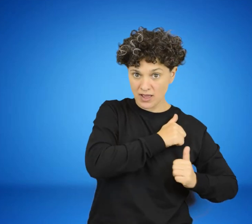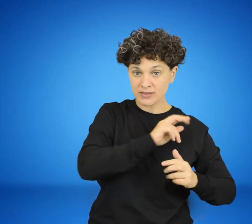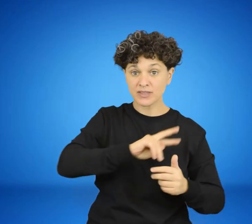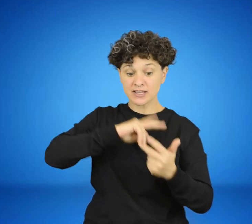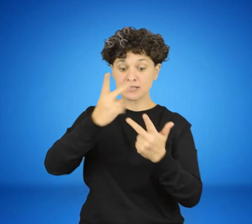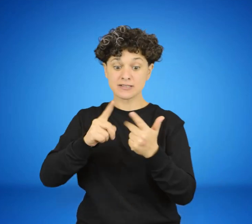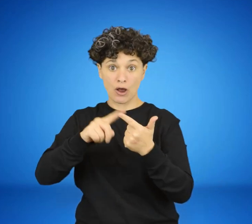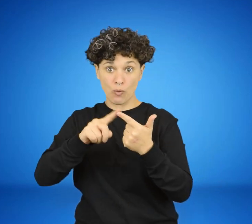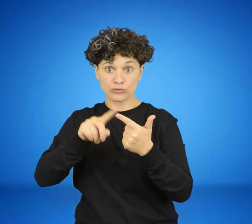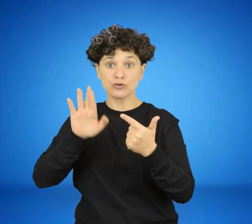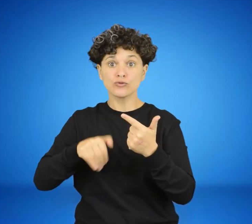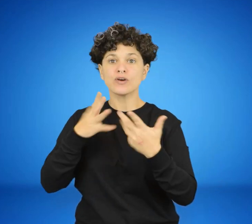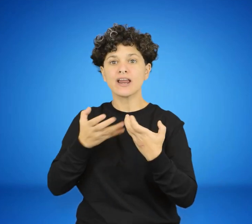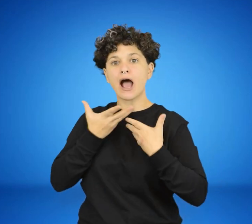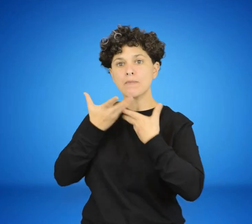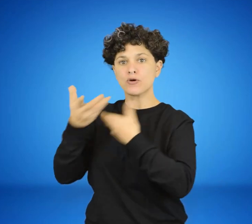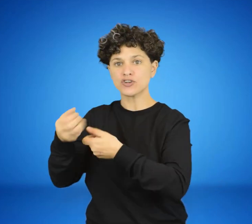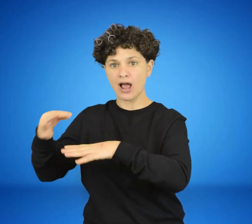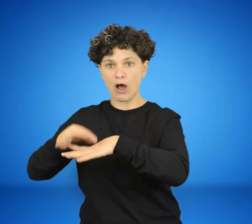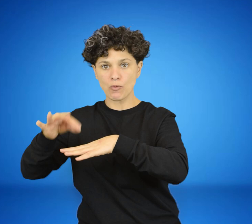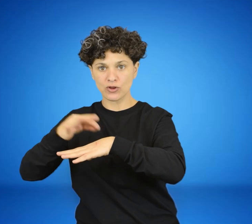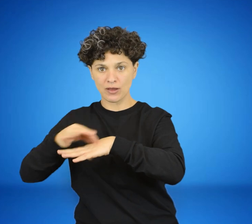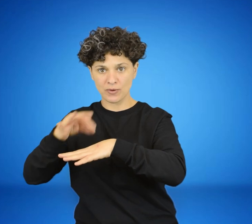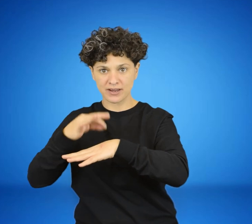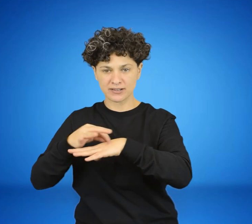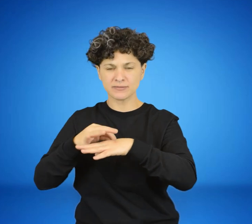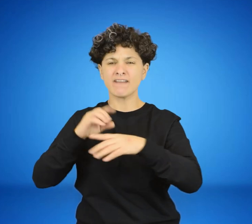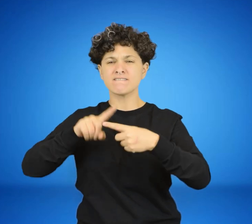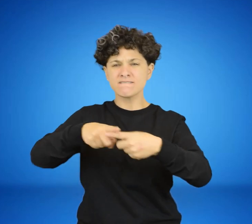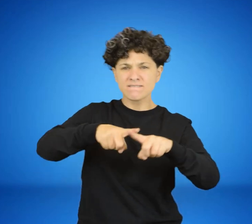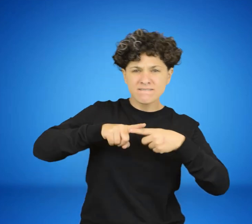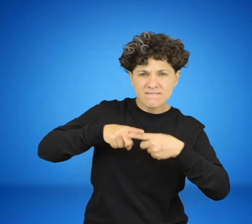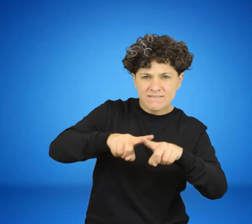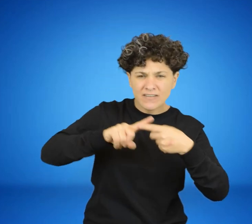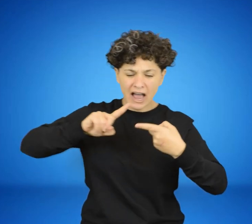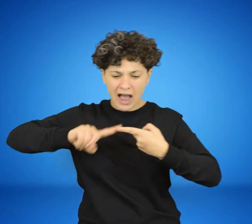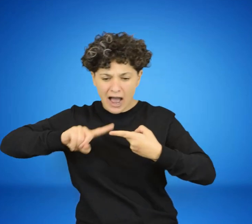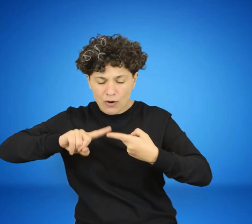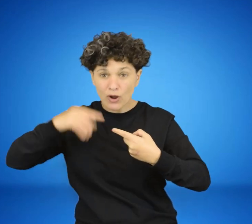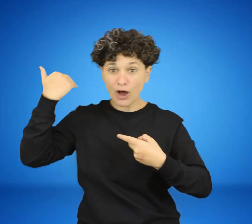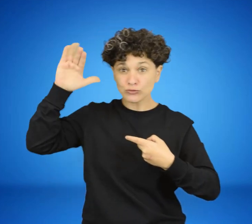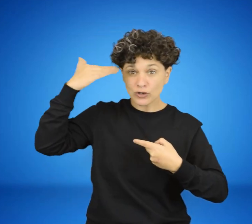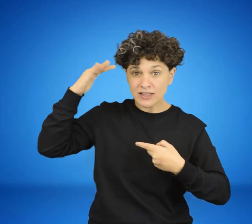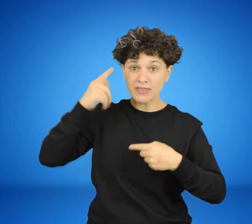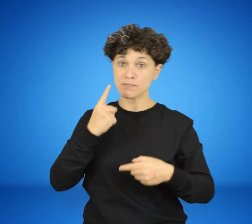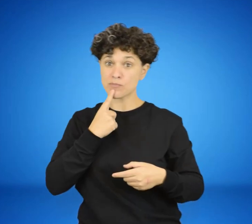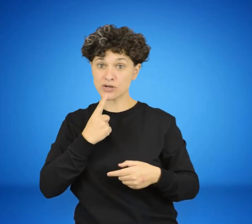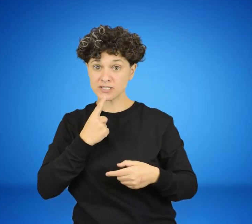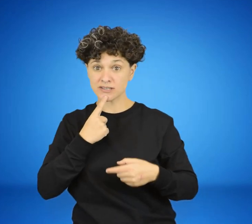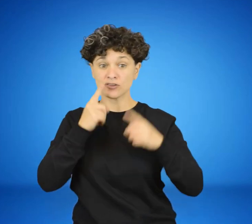intención de respaldar a Bordaberri. Febriles negociaciones entre las autoridades civiles